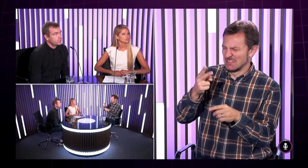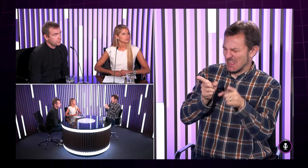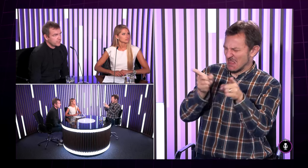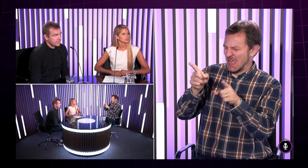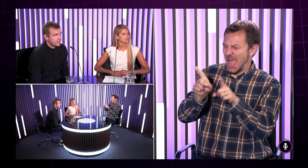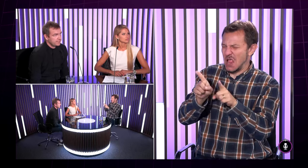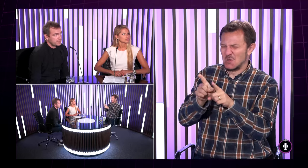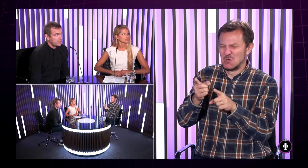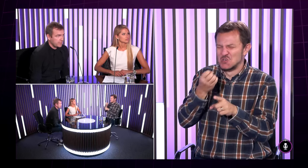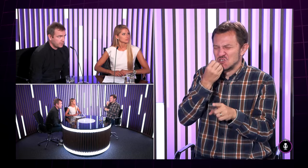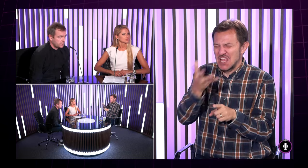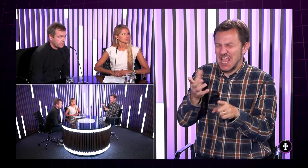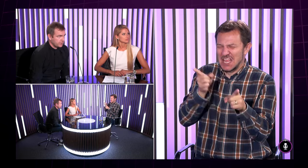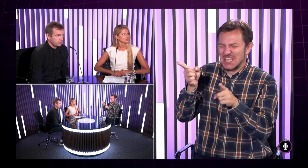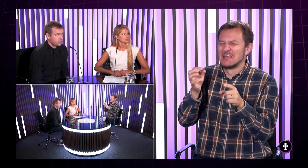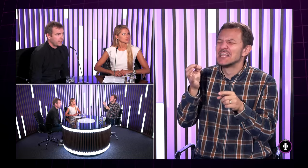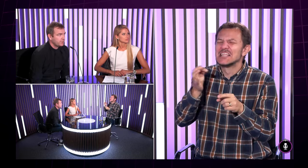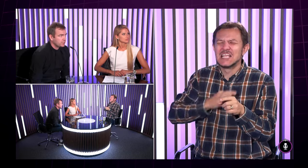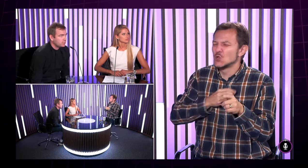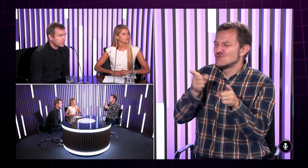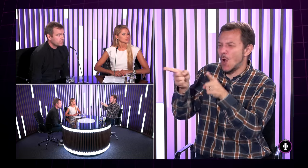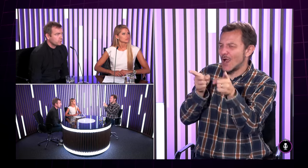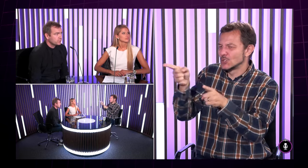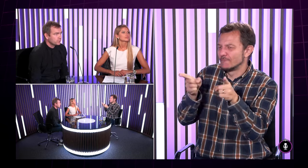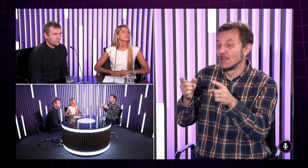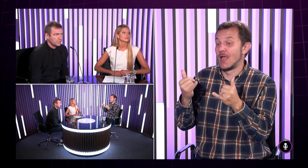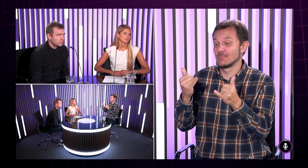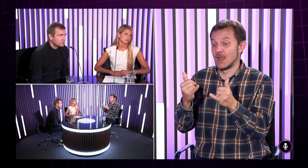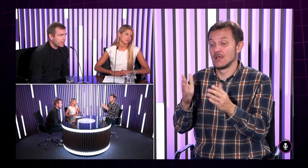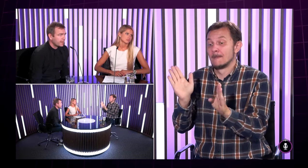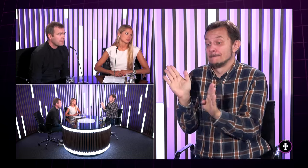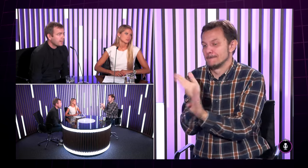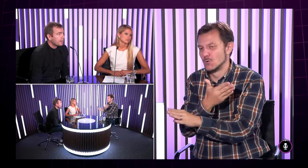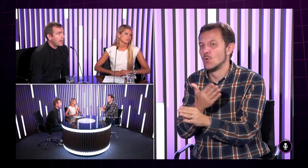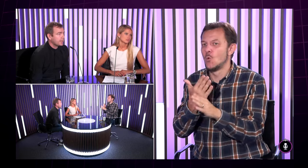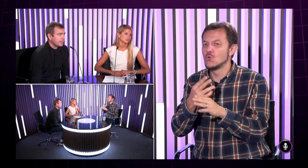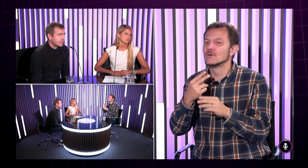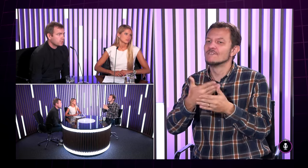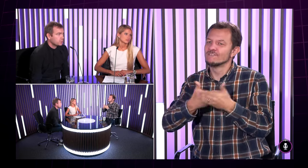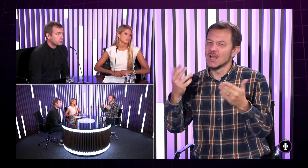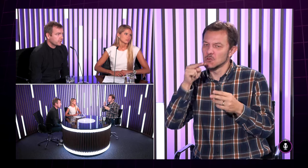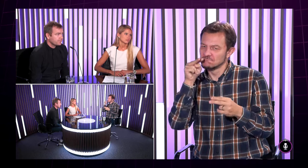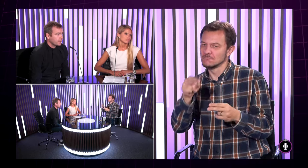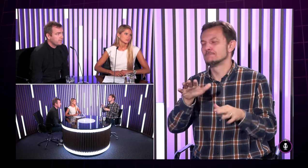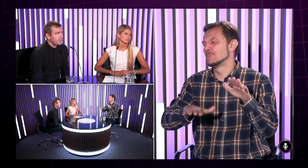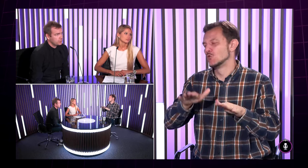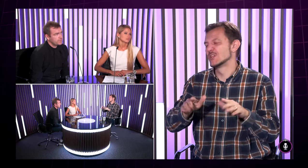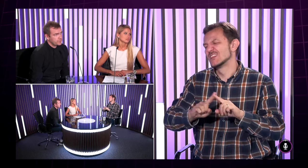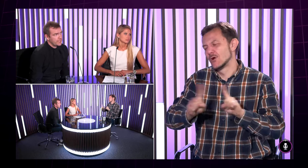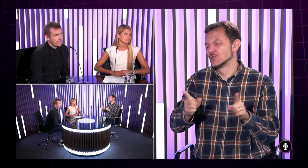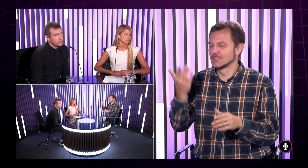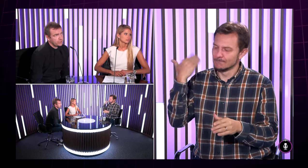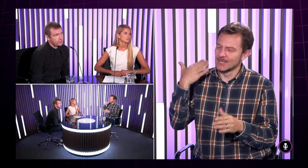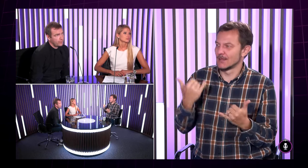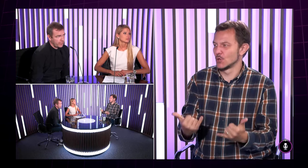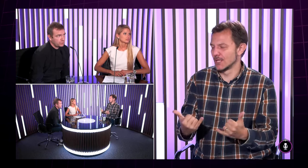že počujúci sa pozerali na nepočujúci, že je to škaredy, že ukazujú, že je to neslušné, ale teraz už verejnosť